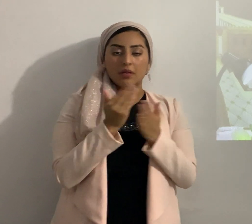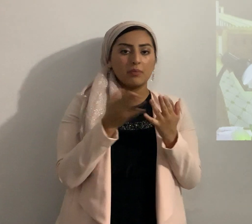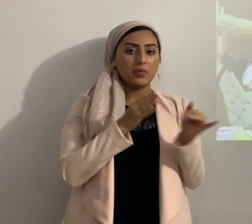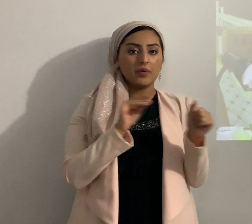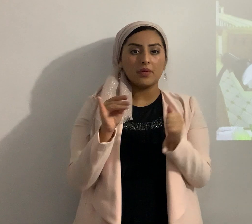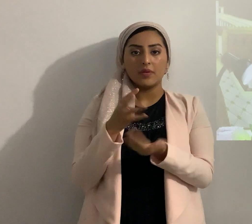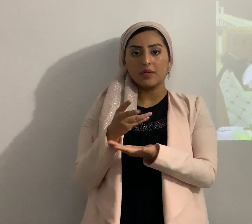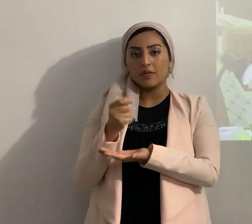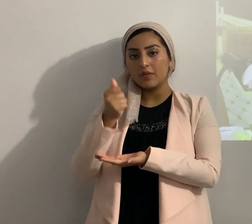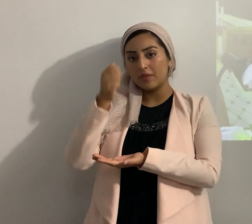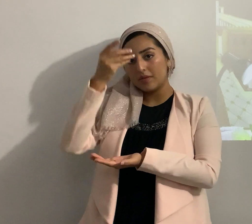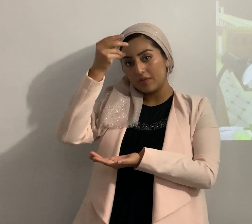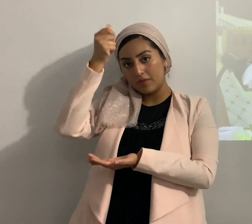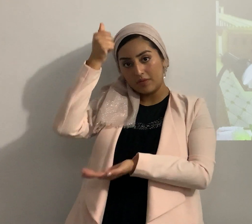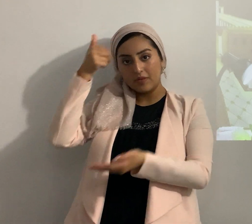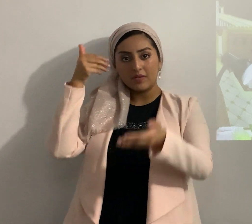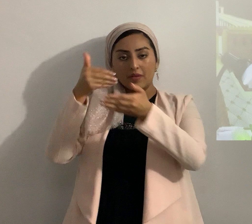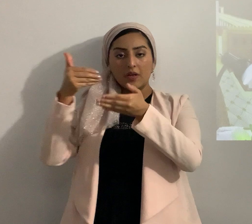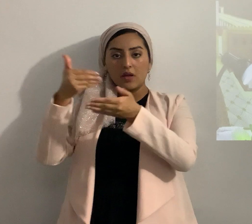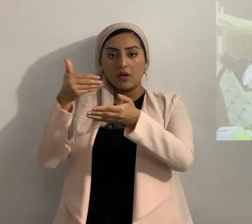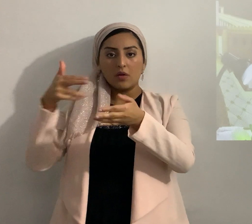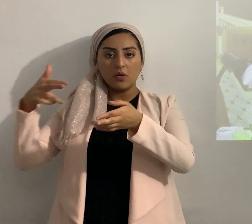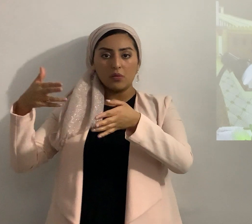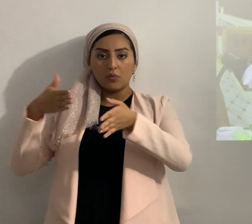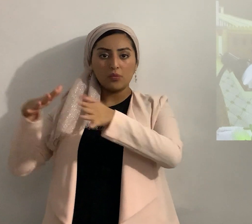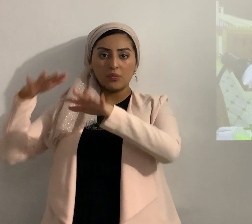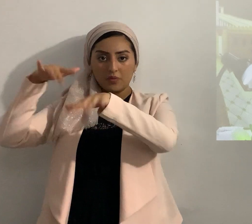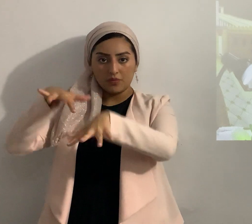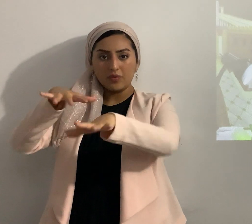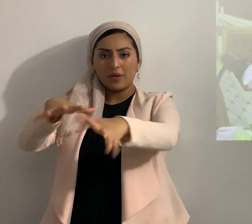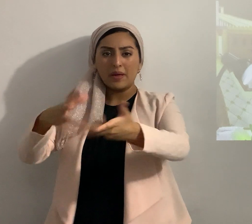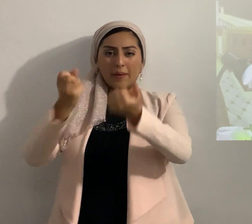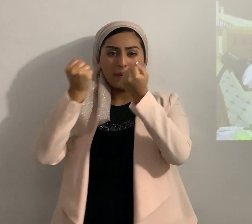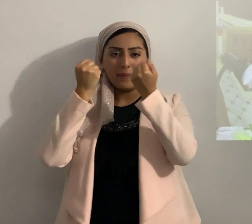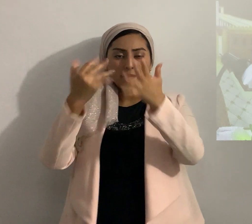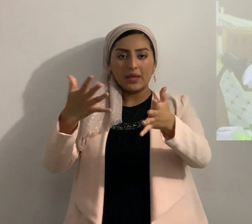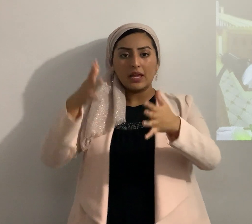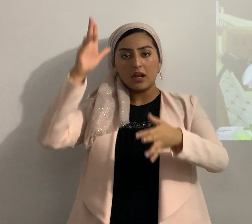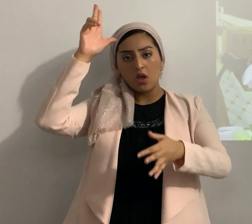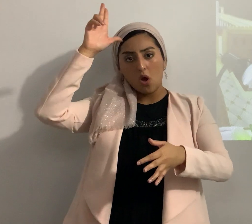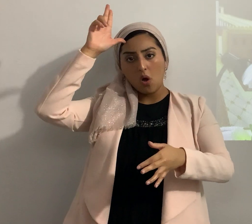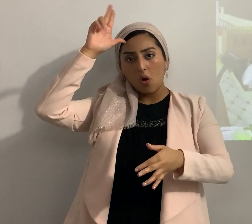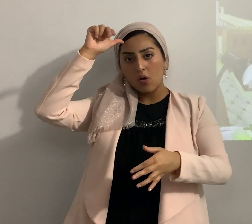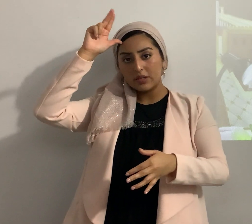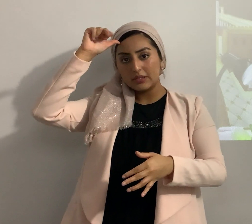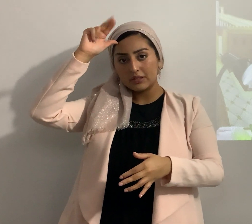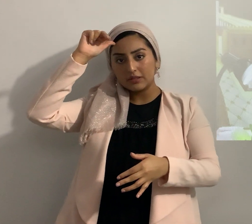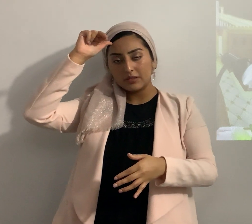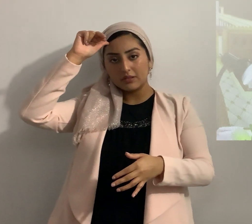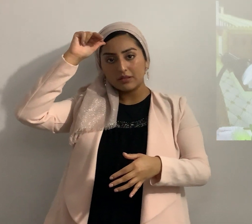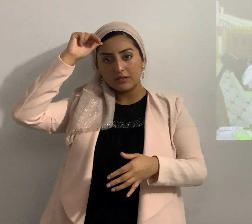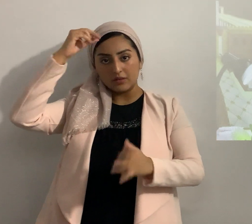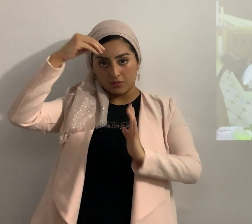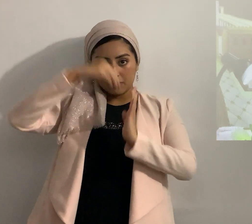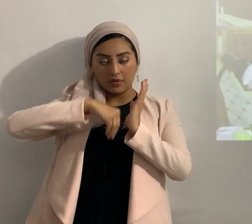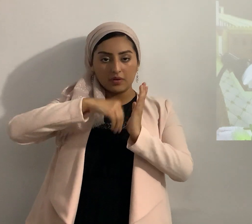está a la orilla del mar en multitud con muchísimos caballos anoten o sobran caballos